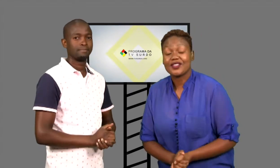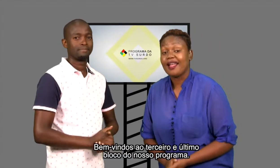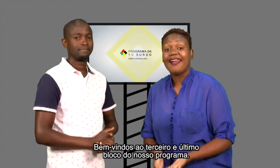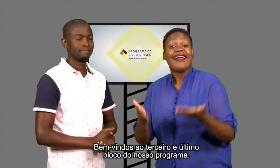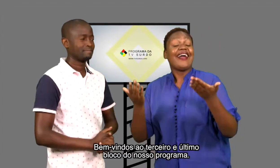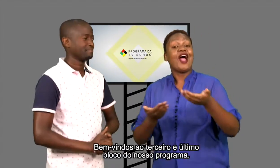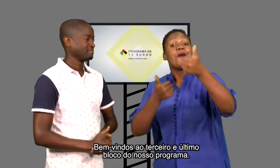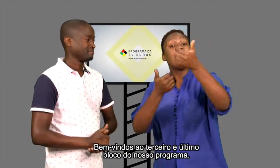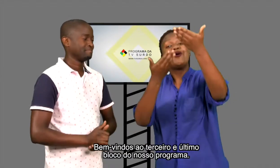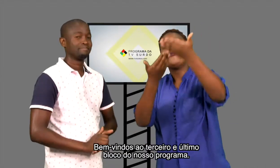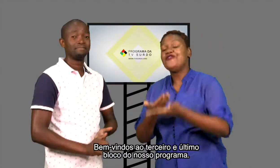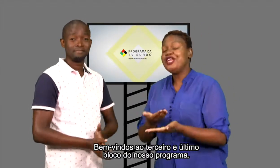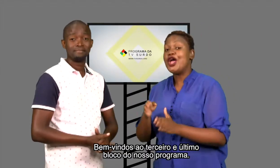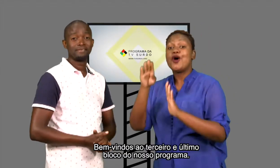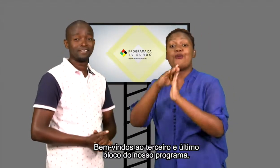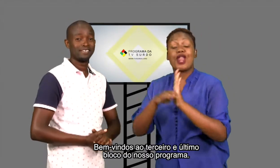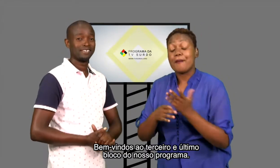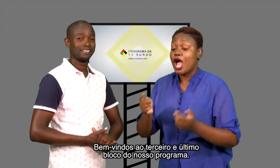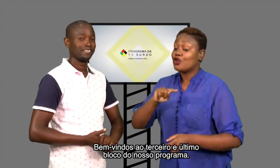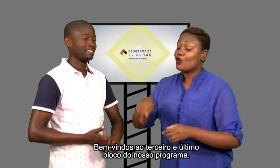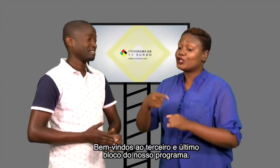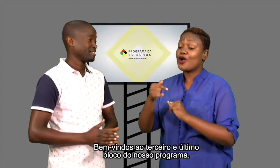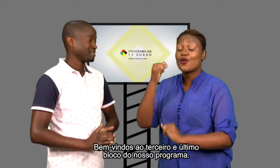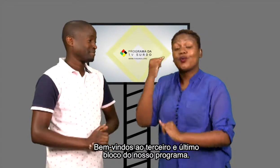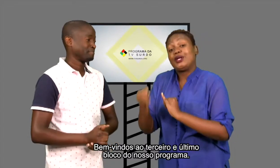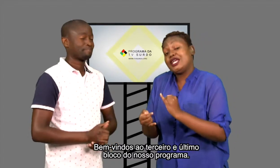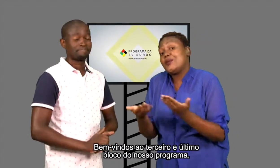Bem-vindos ao 3º e último bloco do nosso programa.